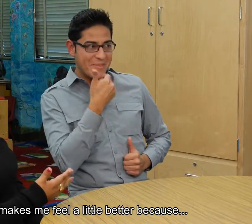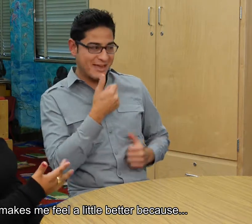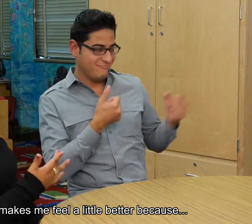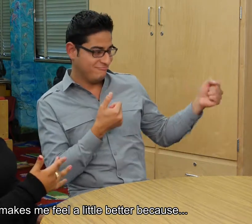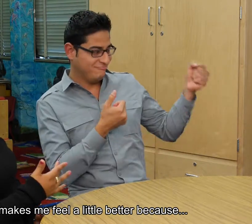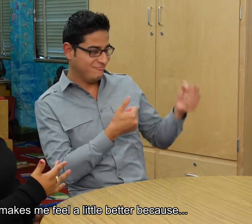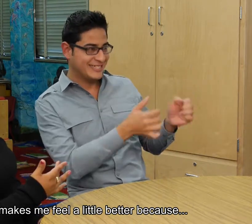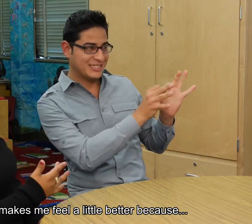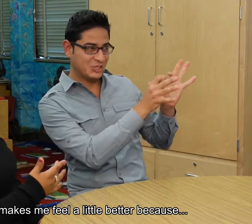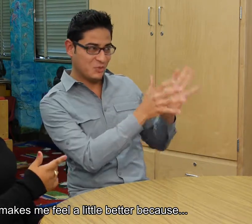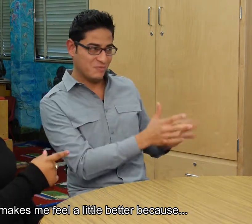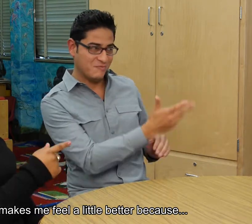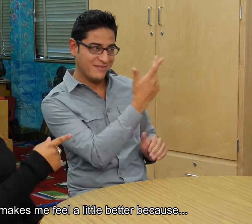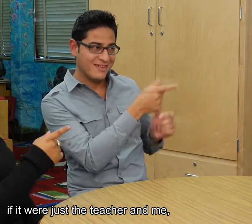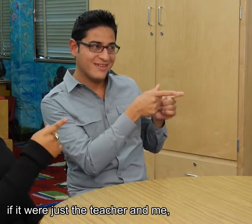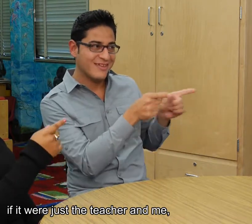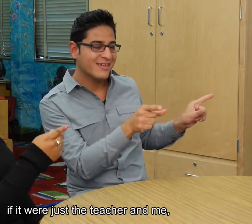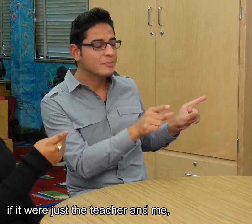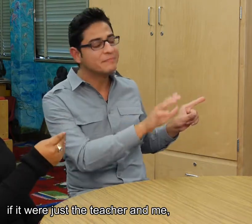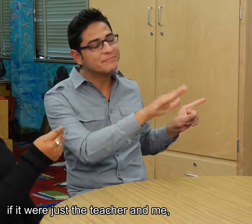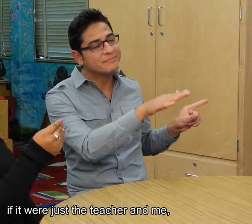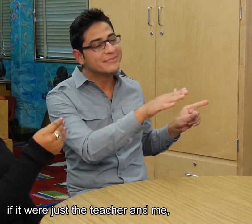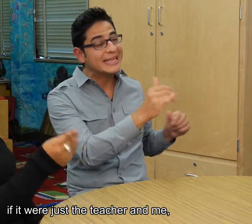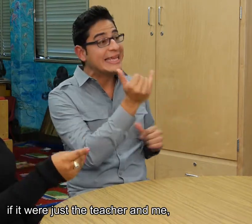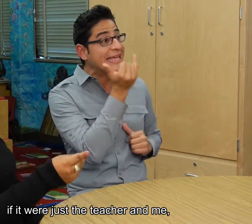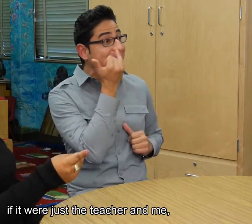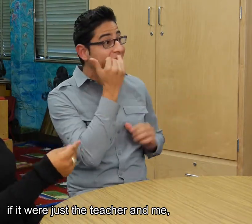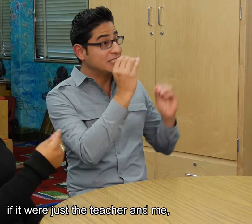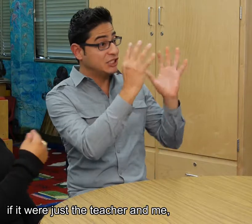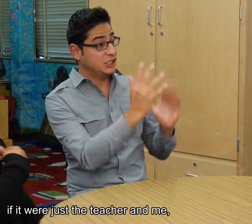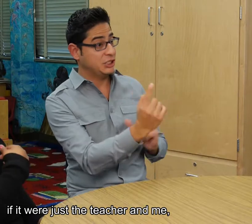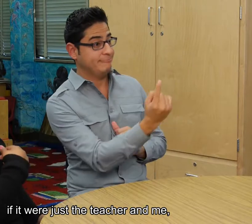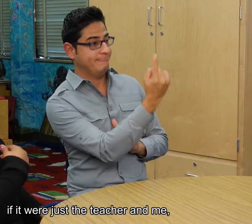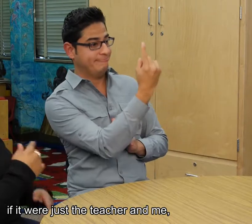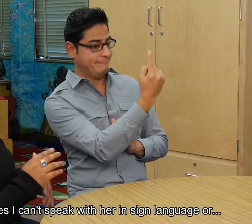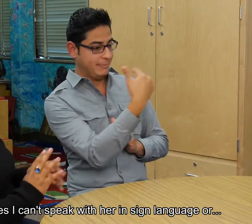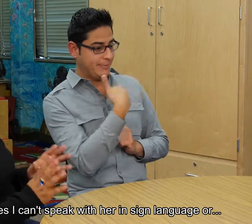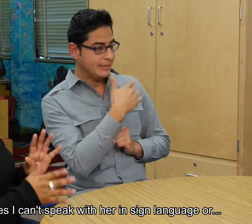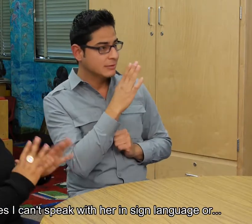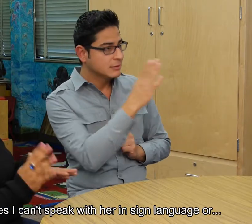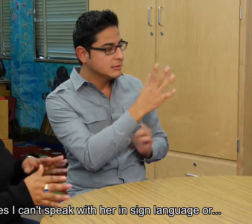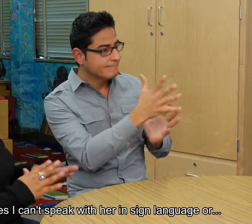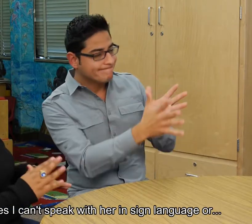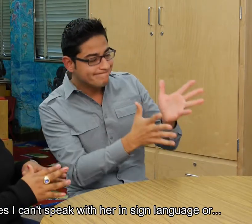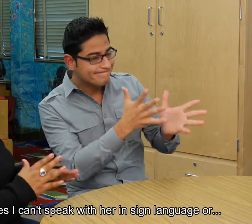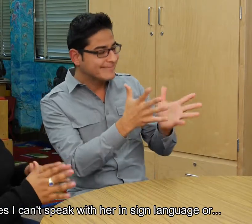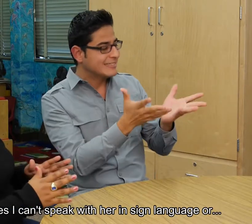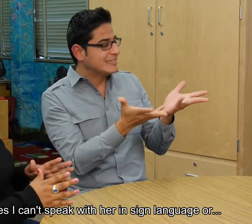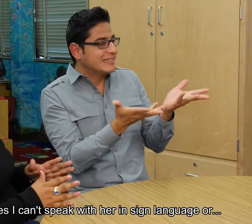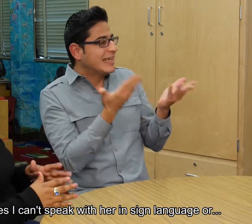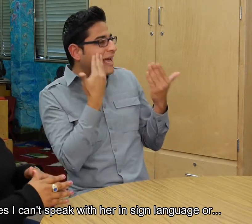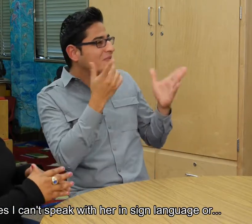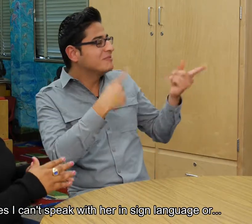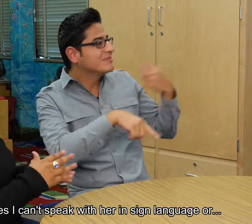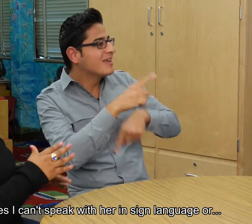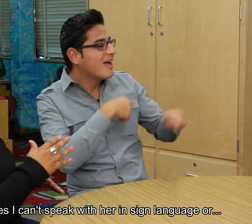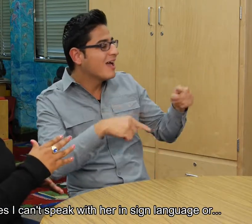Porque, este, si nomás estuviera la maestra y yo, hay veces que yo no le puedo hablar las señas. O, este,